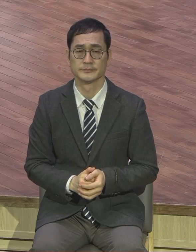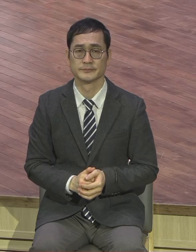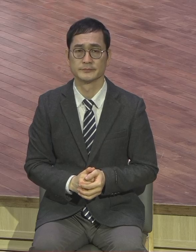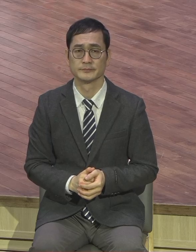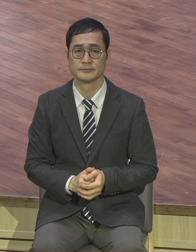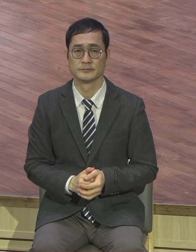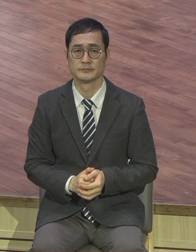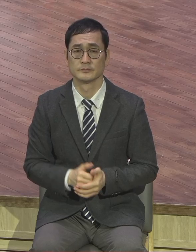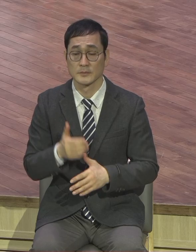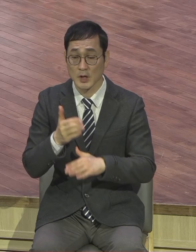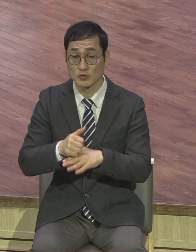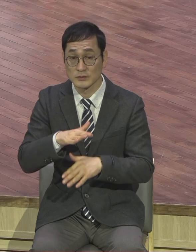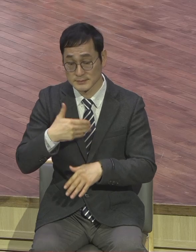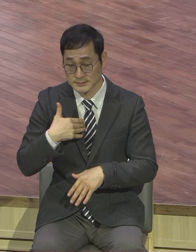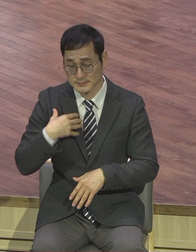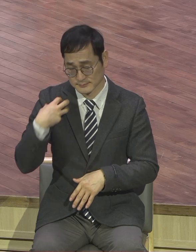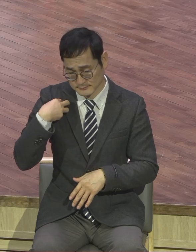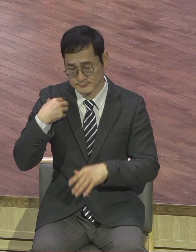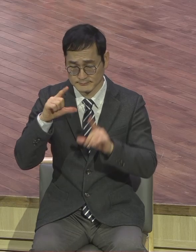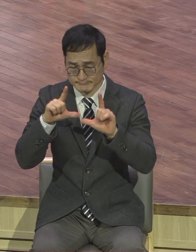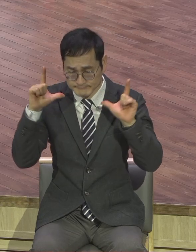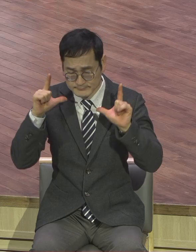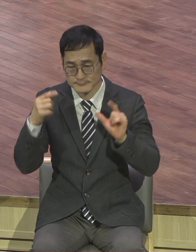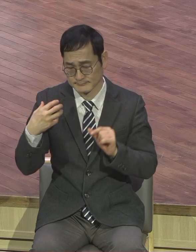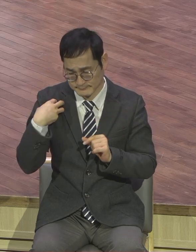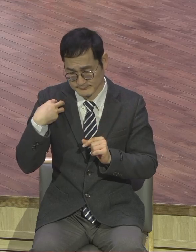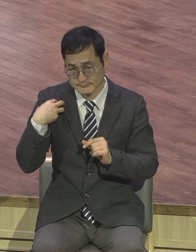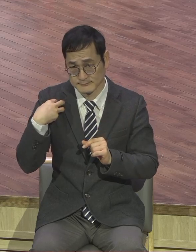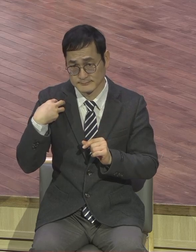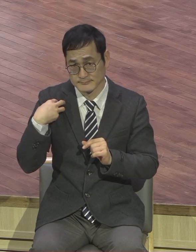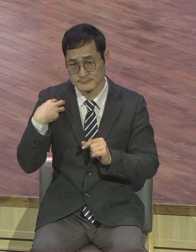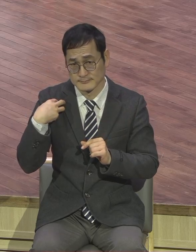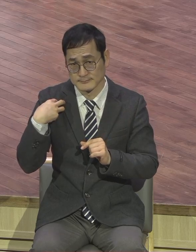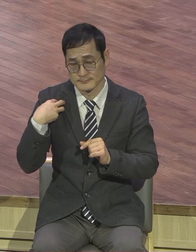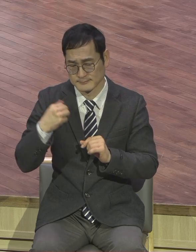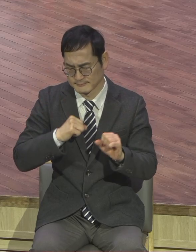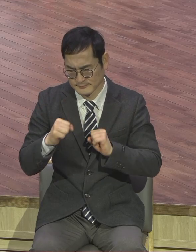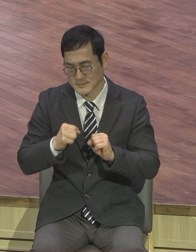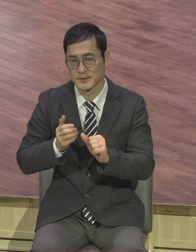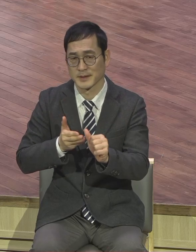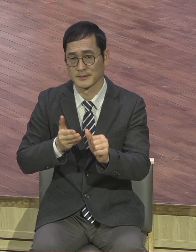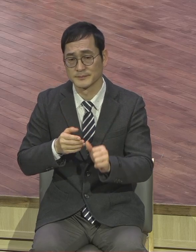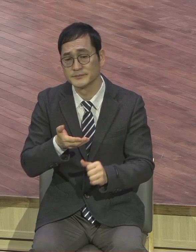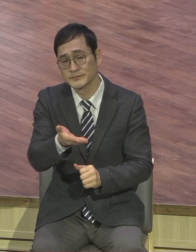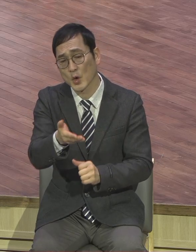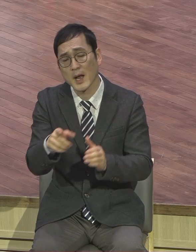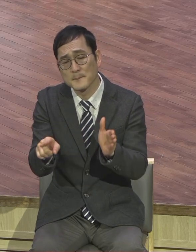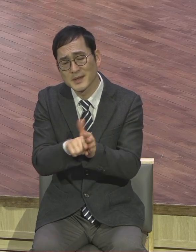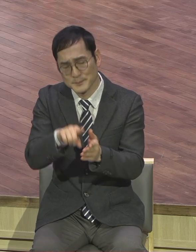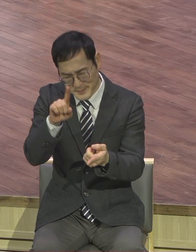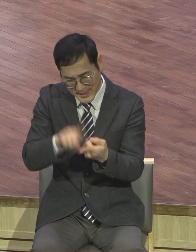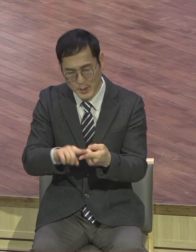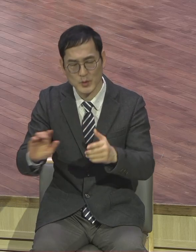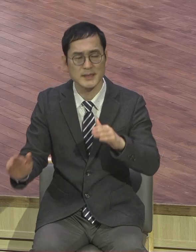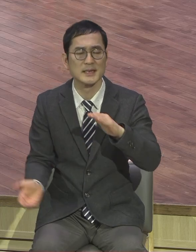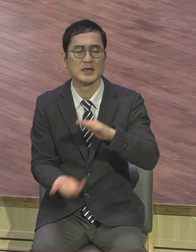크게 열라 크게 열라 무슨 말이에요? 너 믿음대로 될지 라고 그랬어요. 믿음이 그만큼